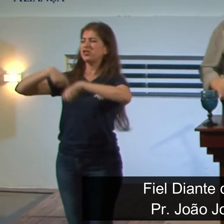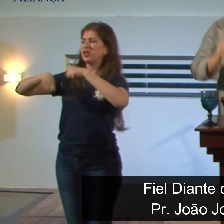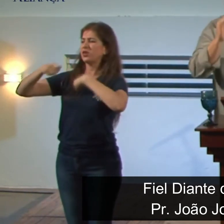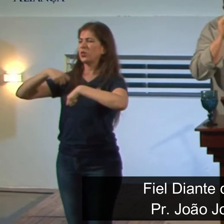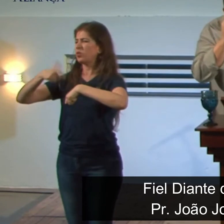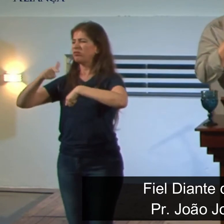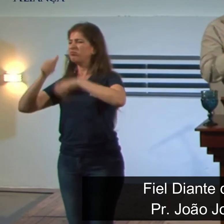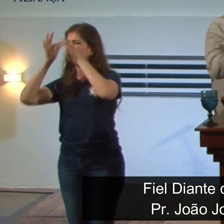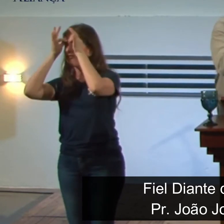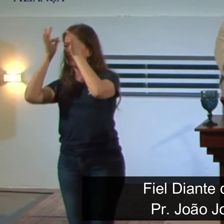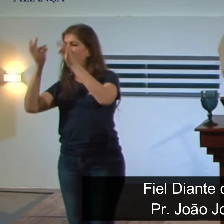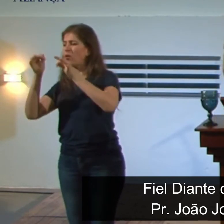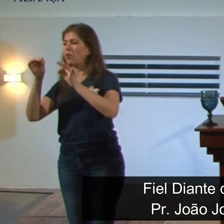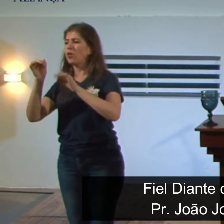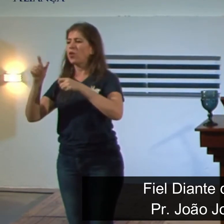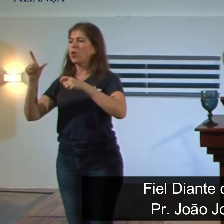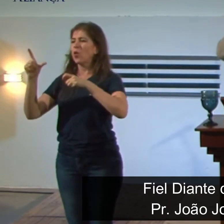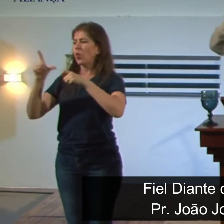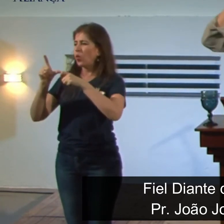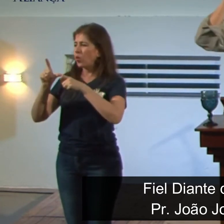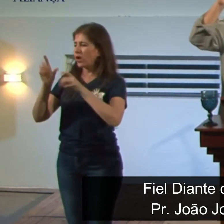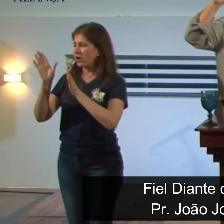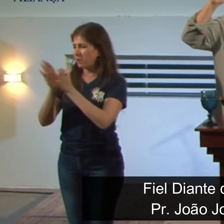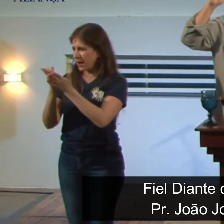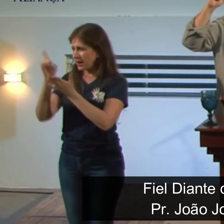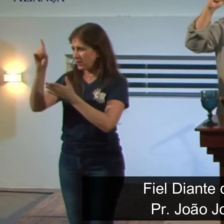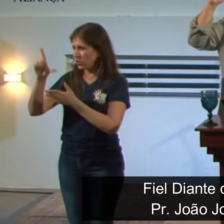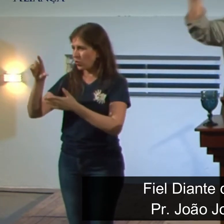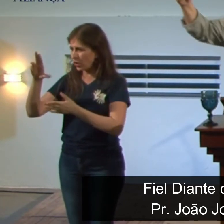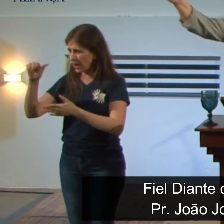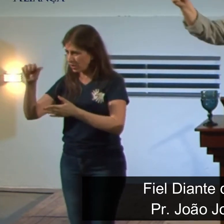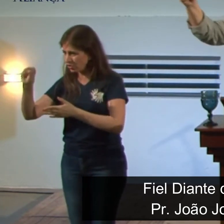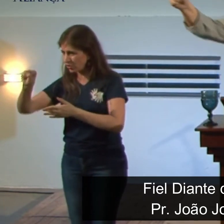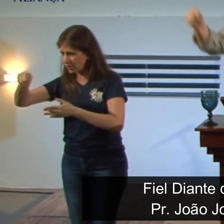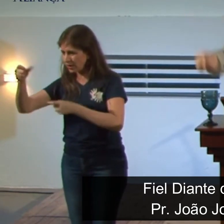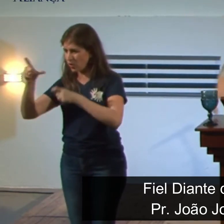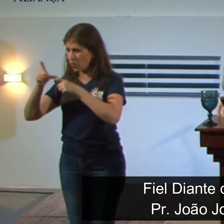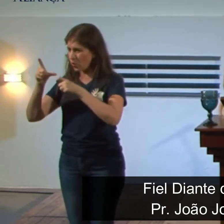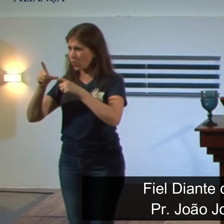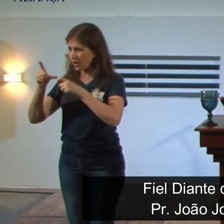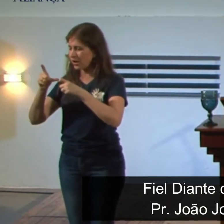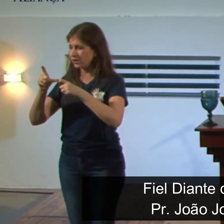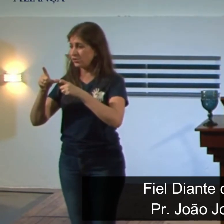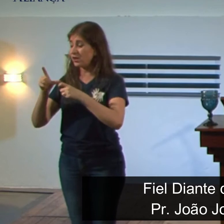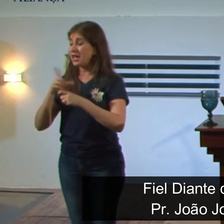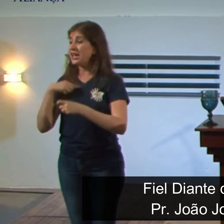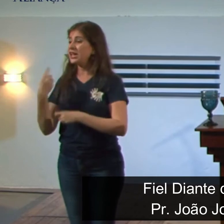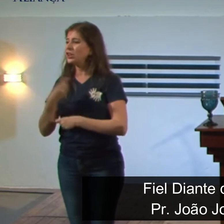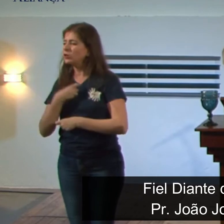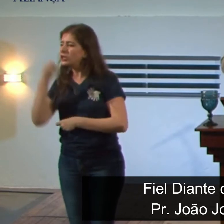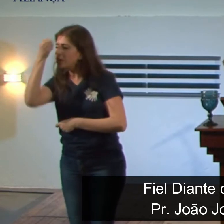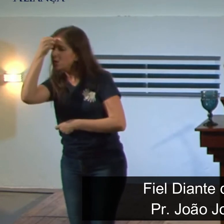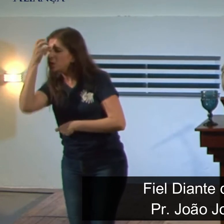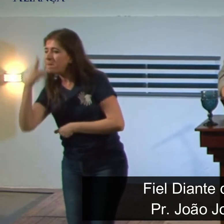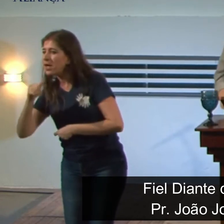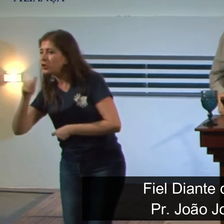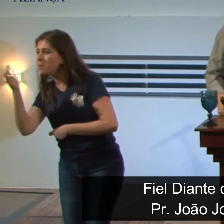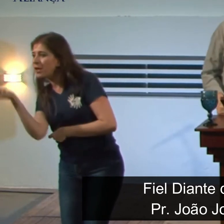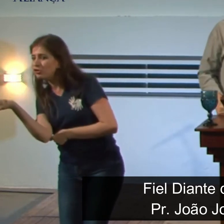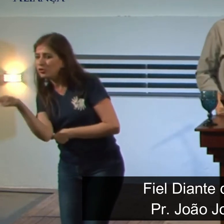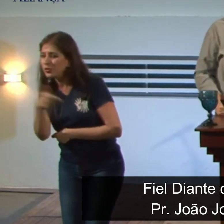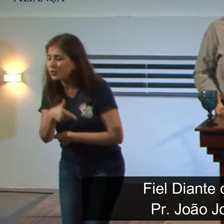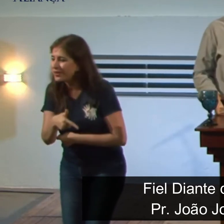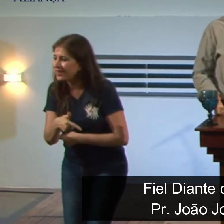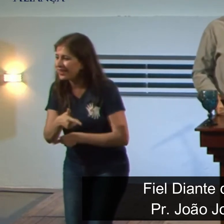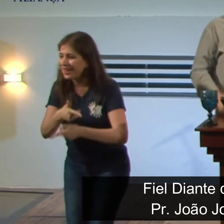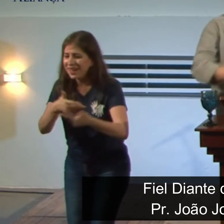ali que diz Lucas 16,8 que nós devemos ser mais astutos que os filhos das trevas porque eles muitas vezes são mais astutos que